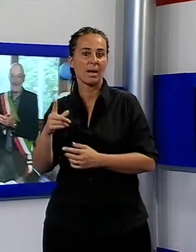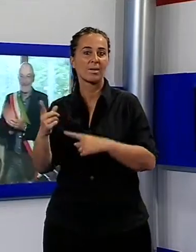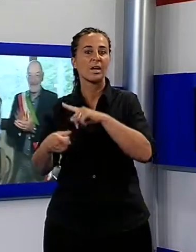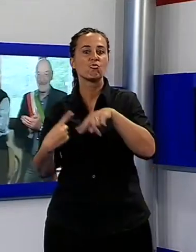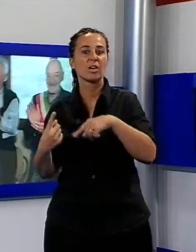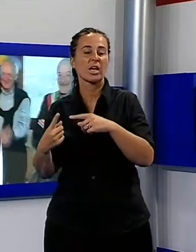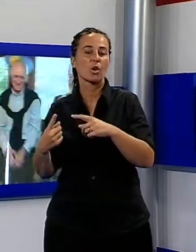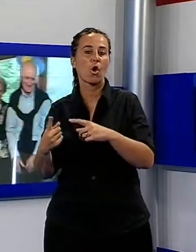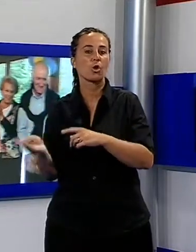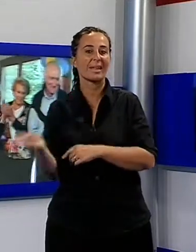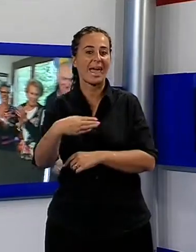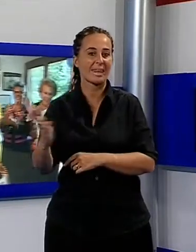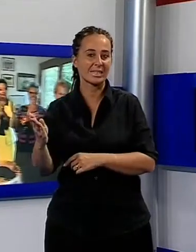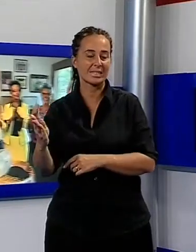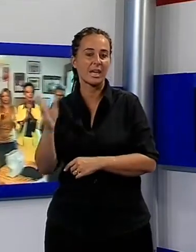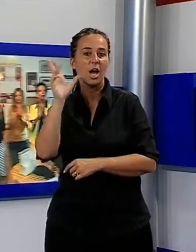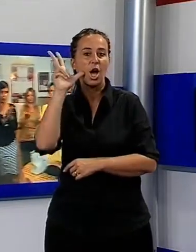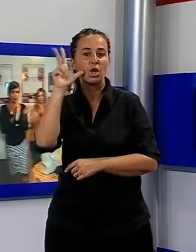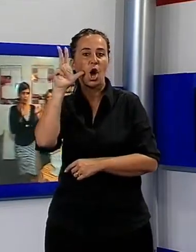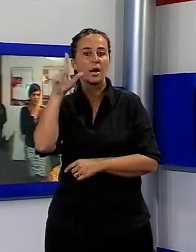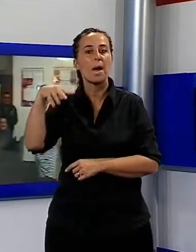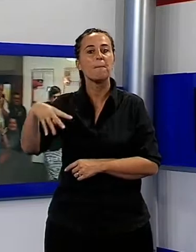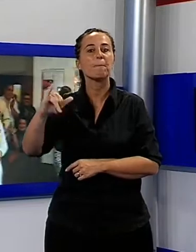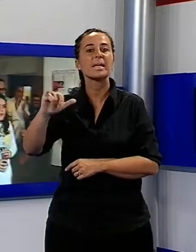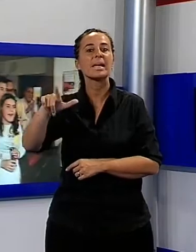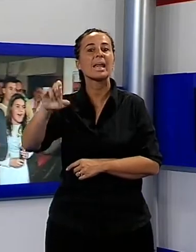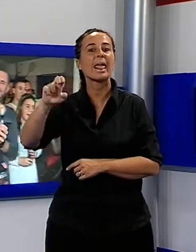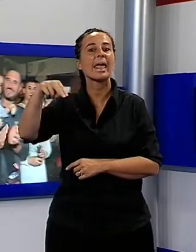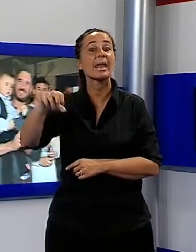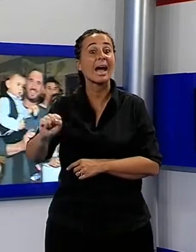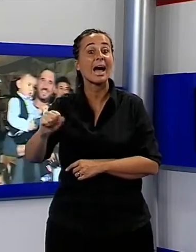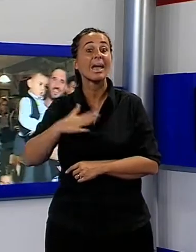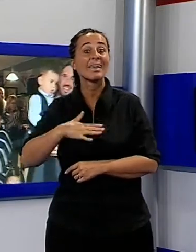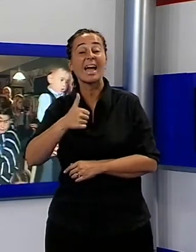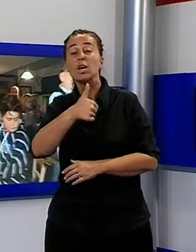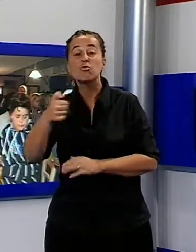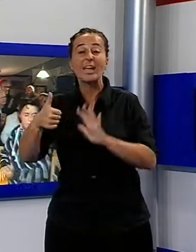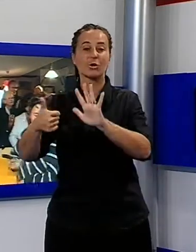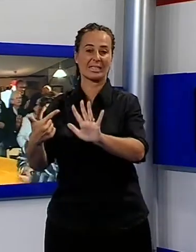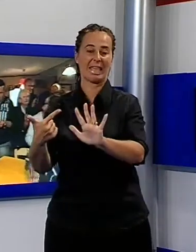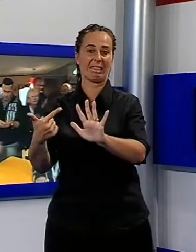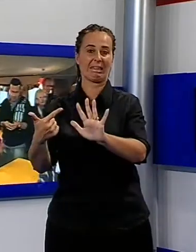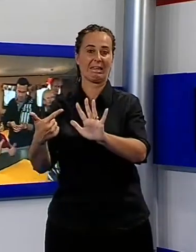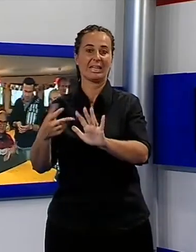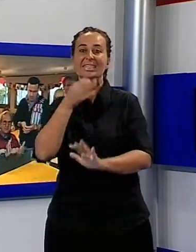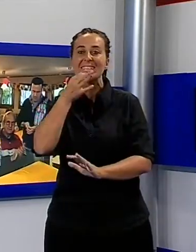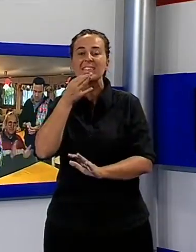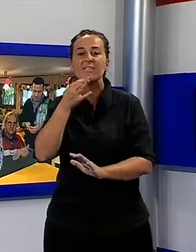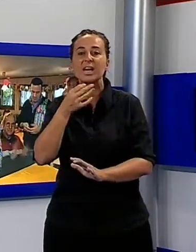Milena Bertolacci ha festeggiato il compleanno numero 107 che di fatto la fa entrare nell'albo dei più longevi d